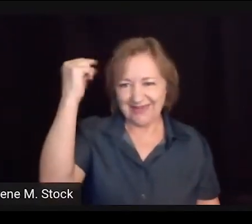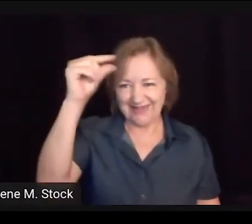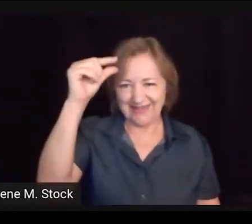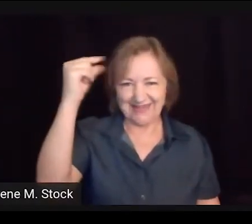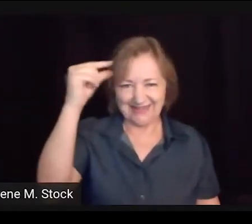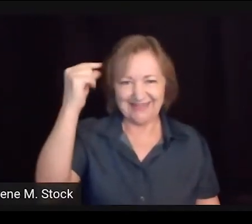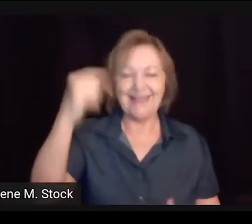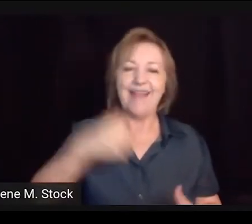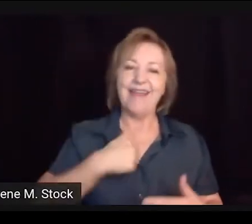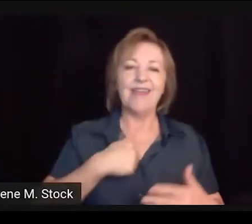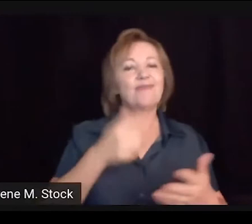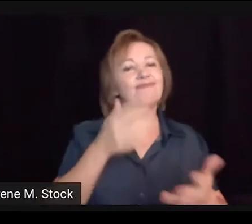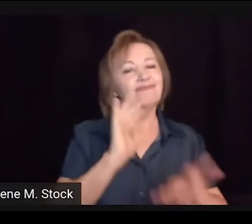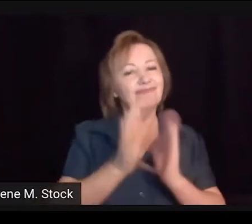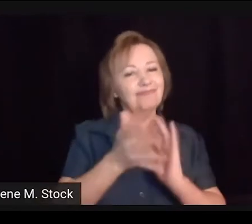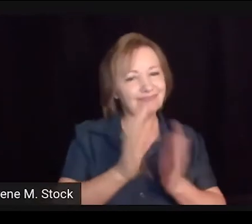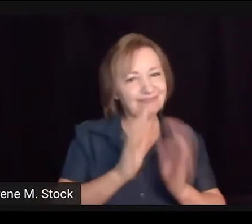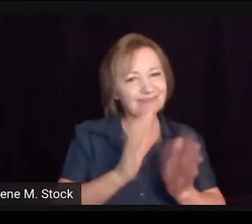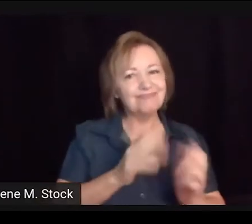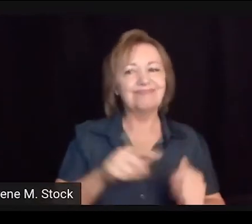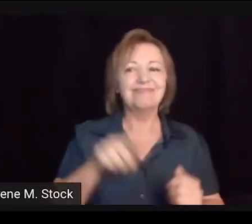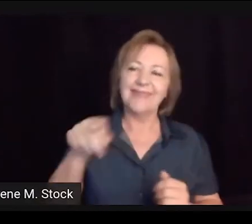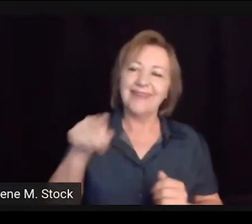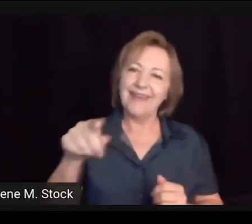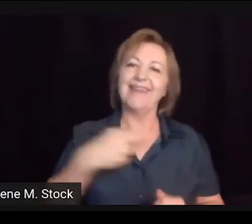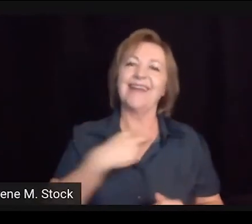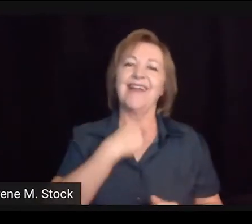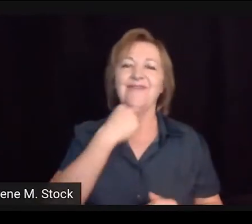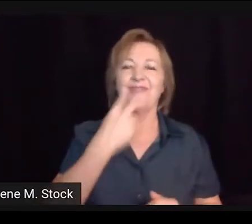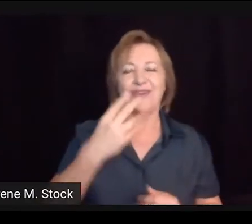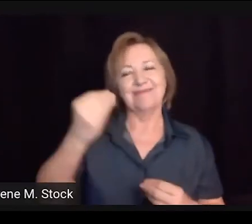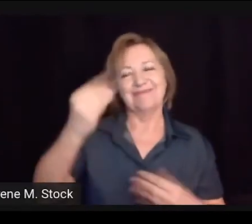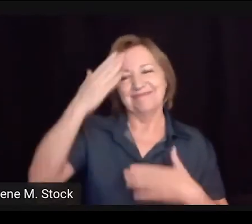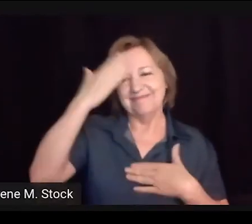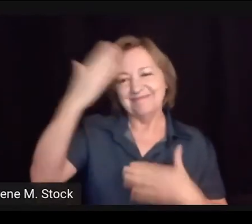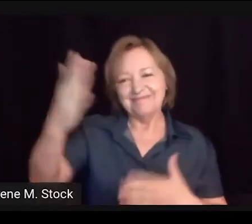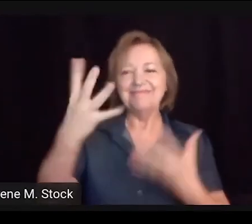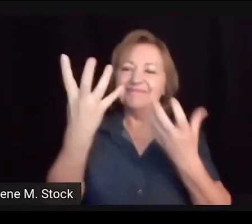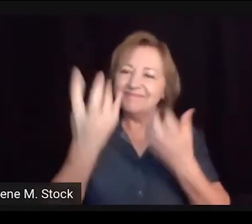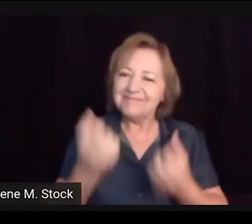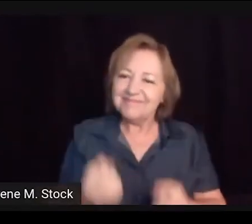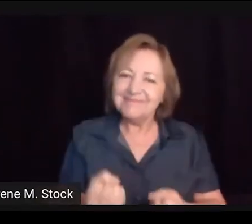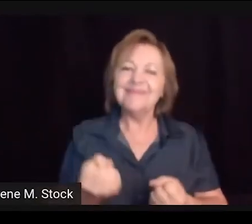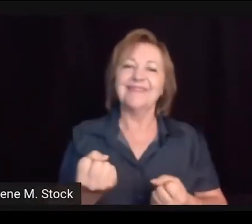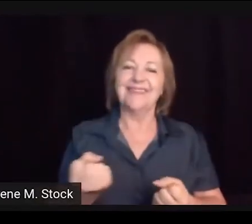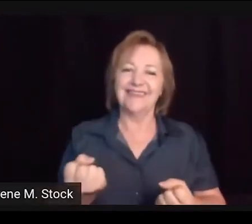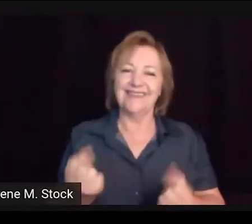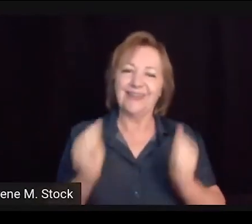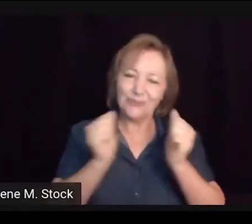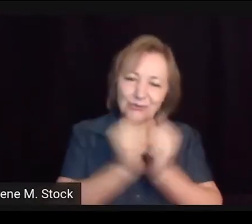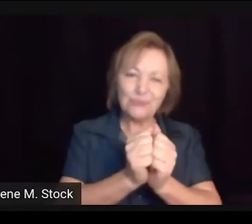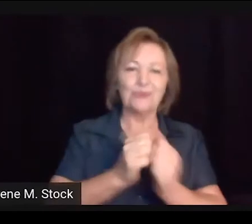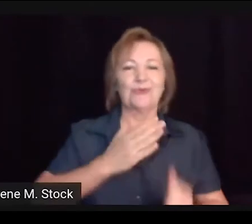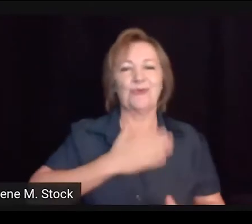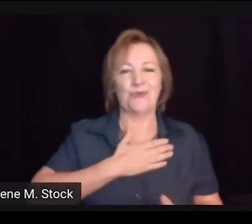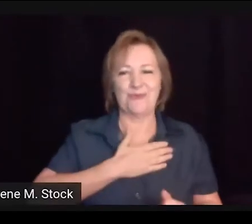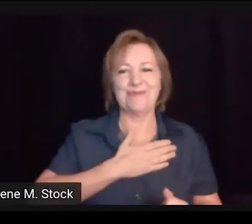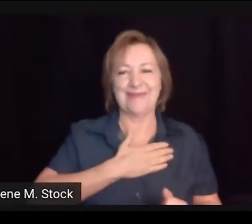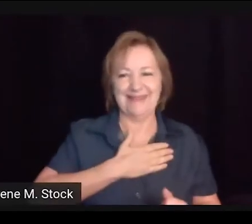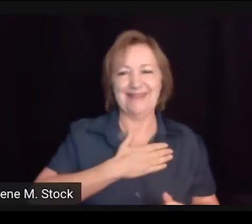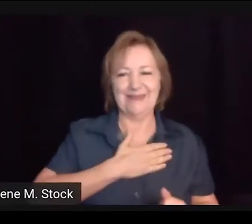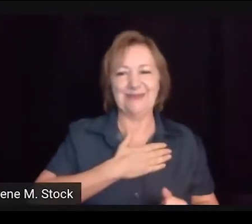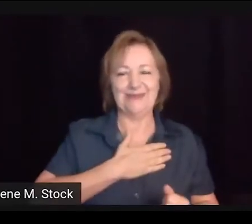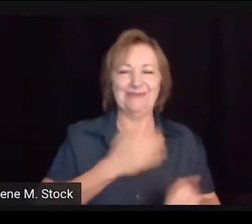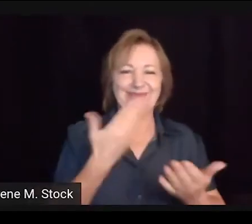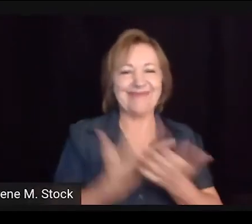Eu agradeço a intérprete, Suelen, que estará sendo a minha voz hoje, então eu vou sinalizar e ela vai fazer a minha voz. Muito